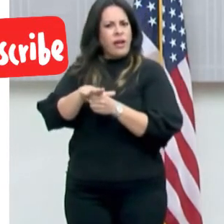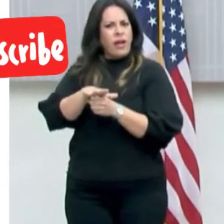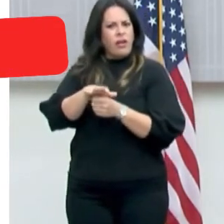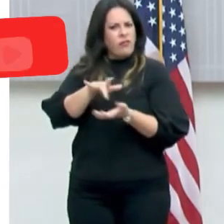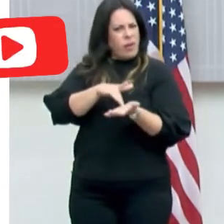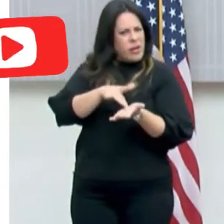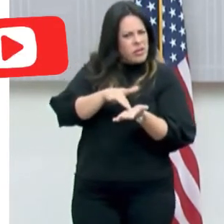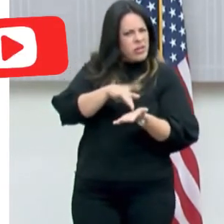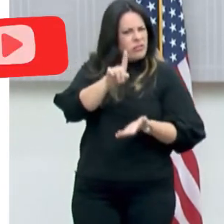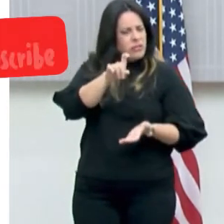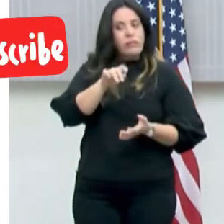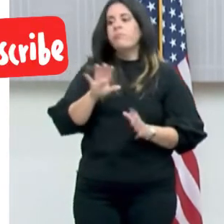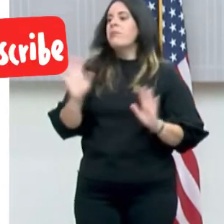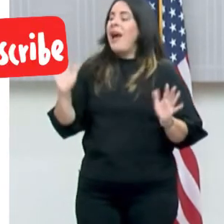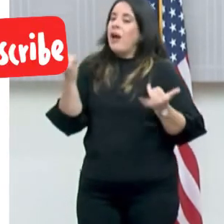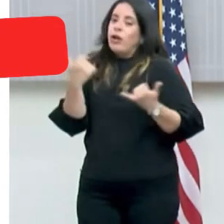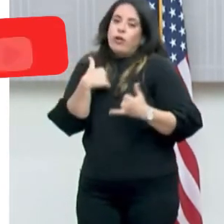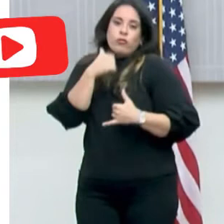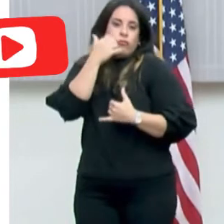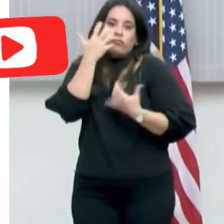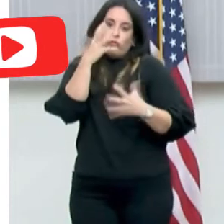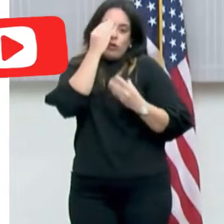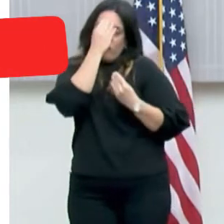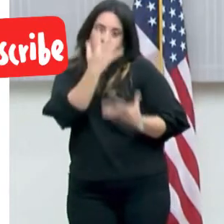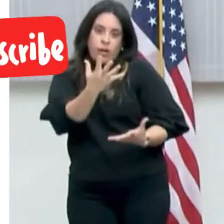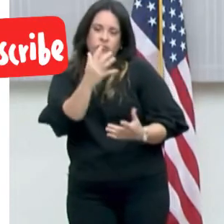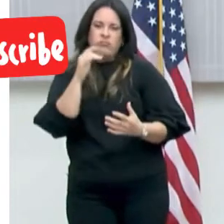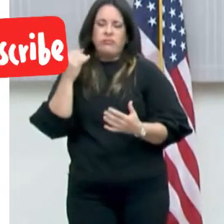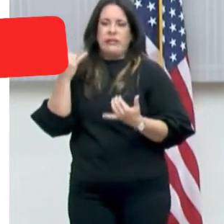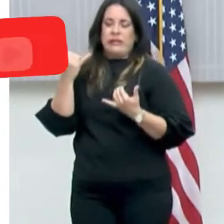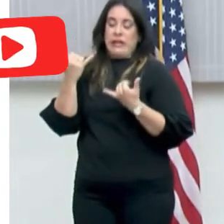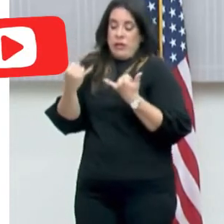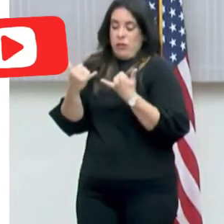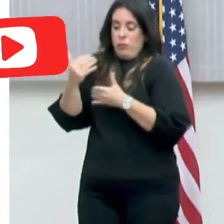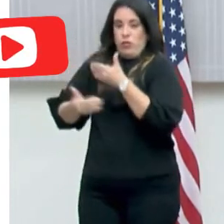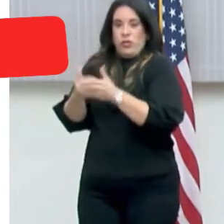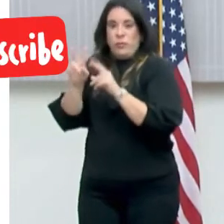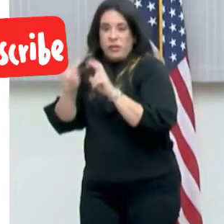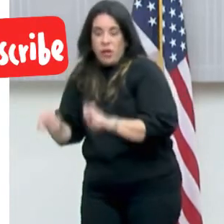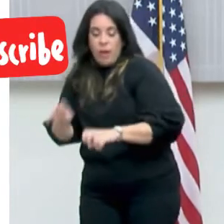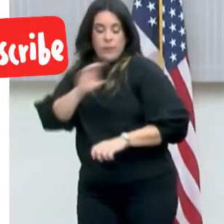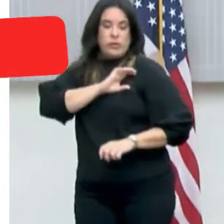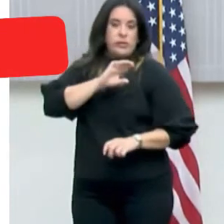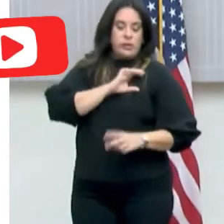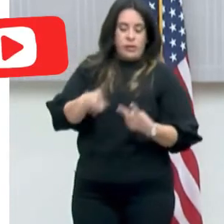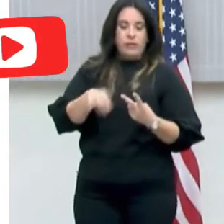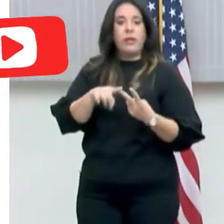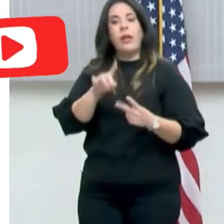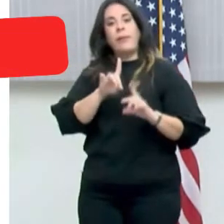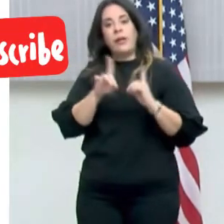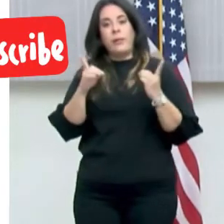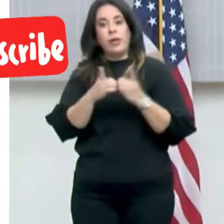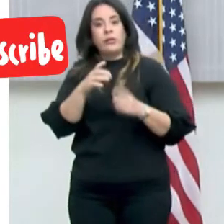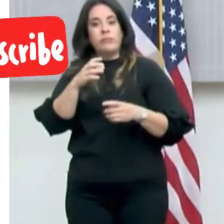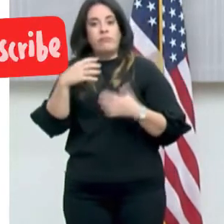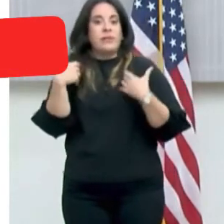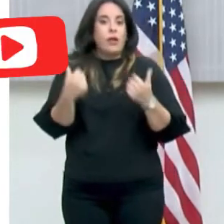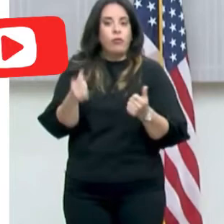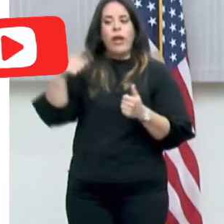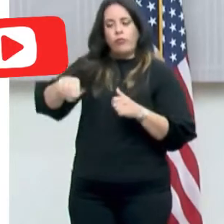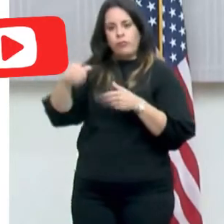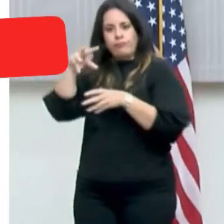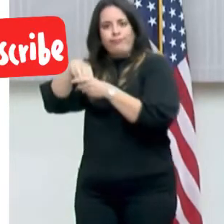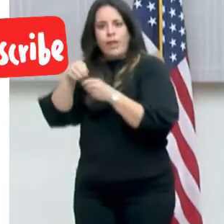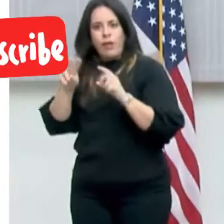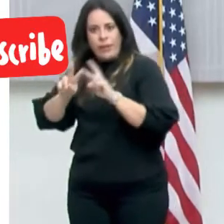En este momento, pues no me gustaría decirte porque, ¿verdad? Está en un proceso de investigación que tanto la Policía de Puerto Rico como el Departamento de Salud están involucrados en esa investigación.